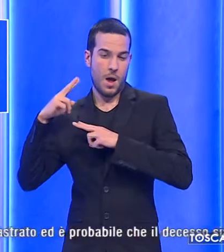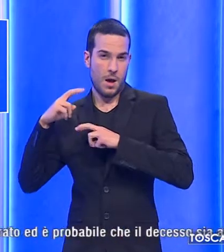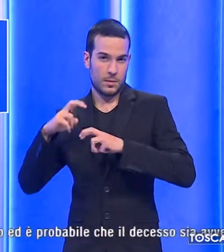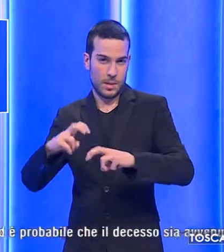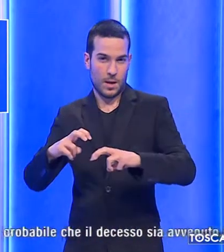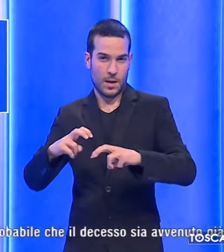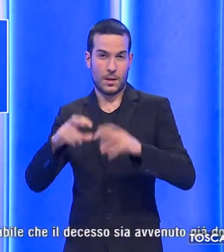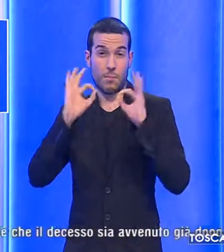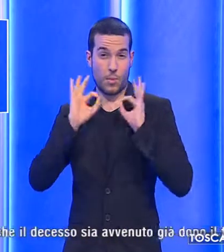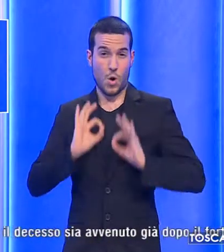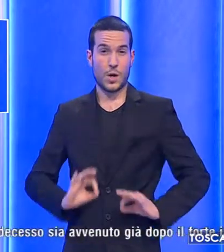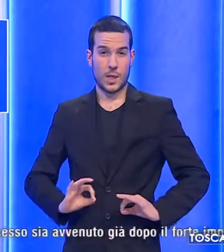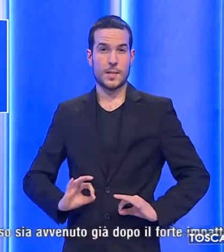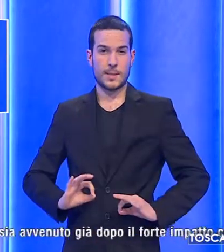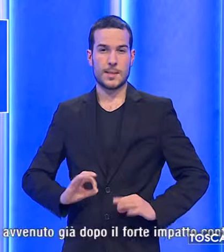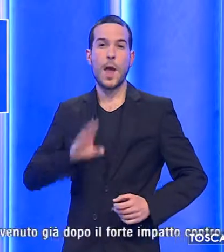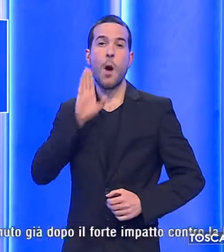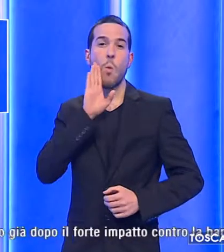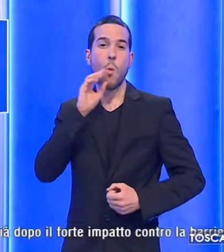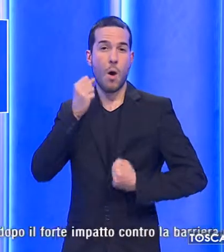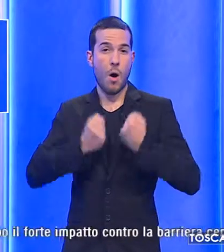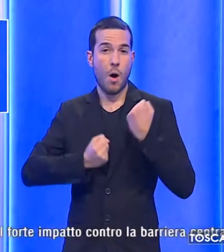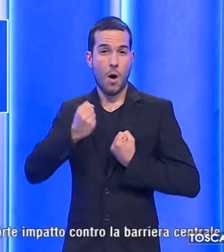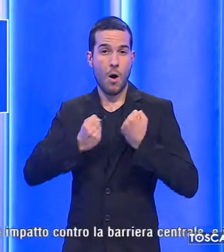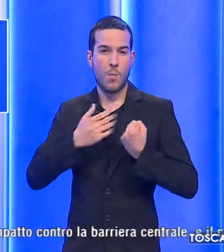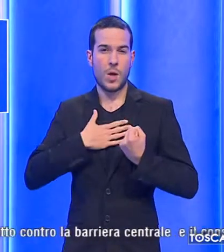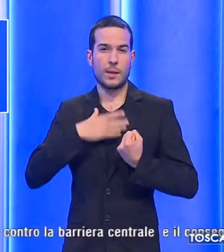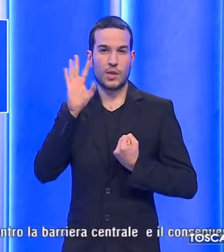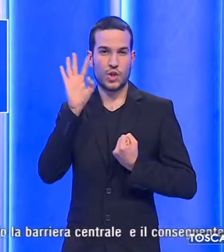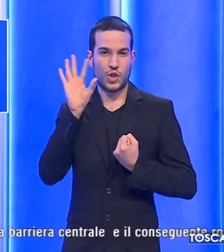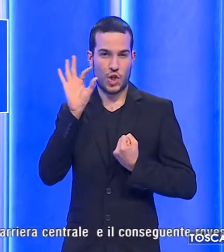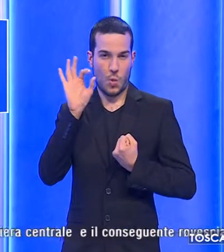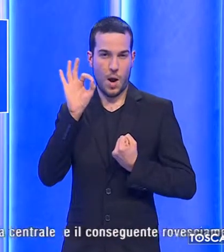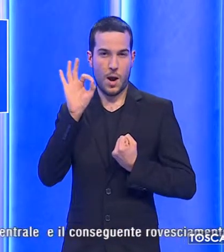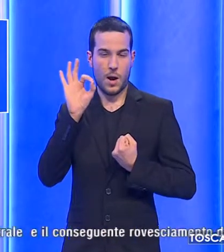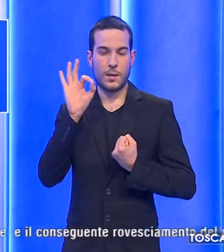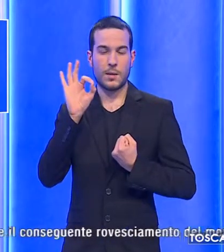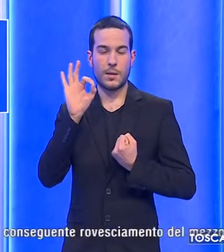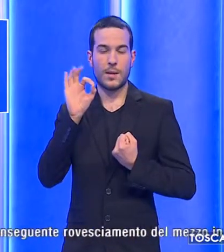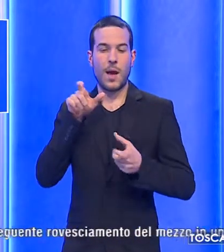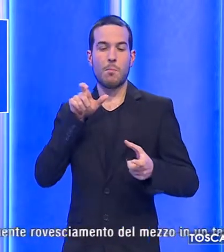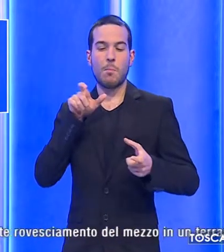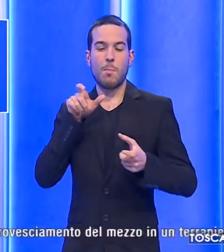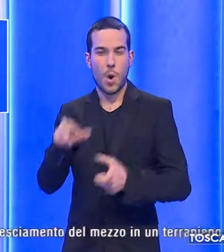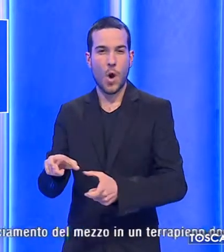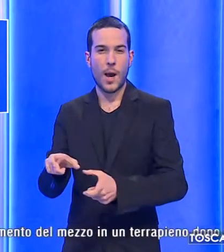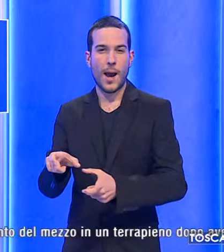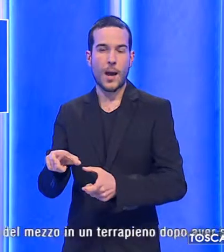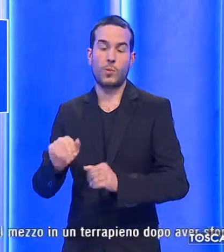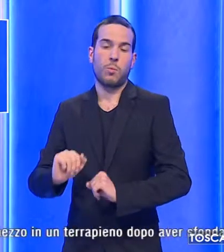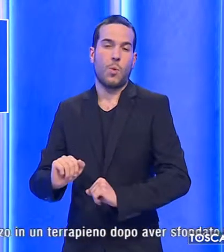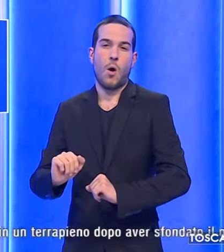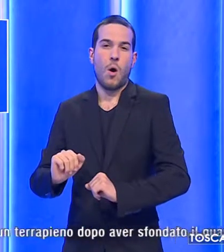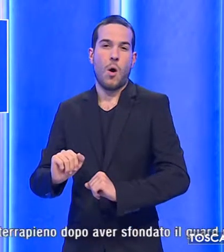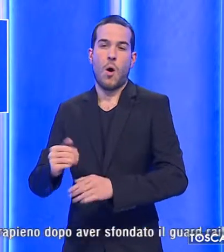Polstrada, l'autista, un uomo di 50 anni, è rimasto incastrato ed è probabile che il